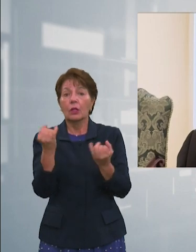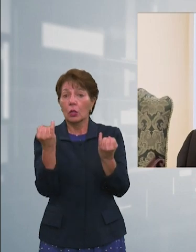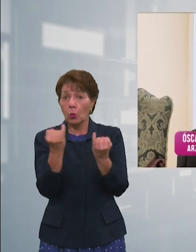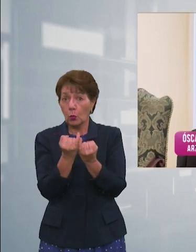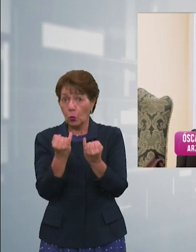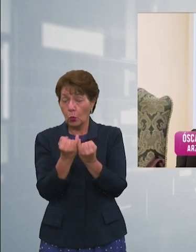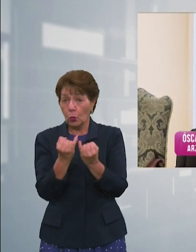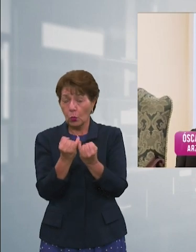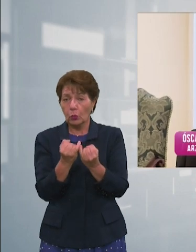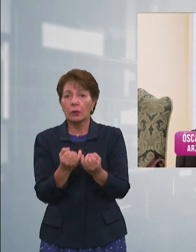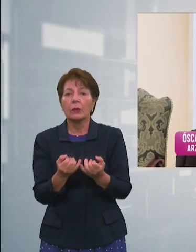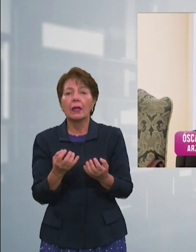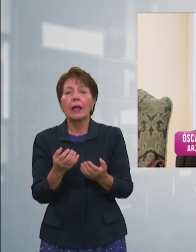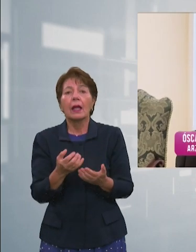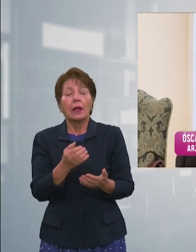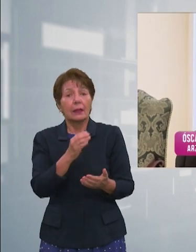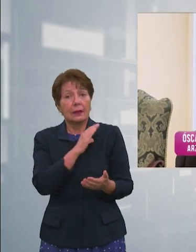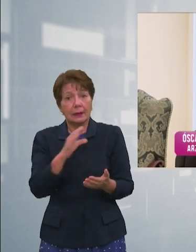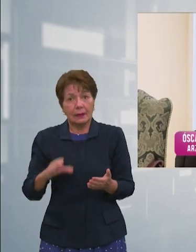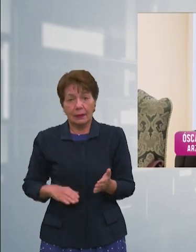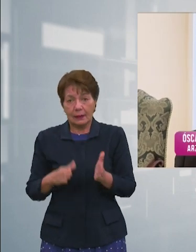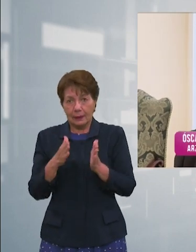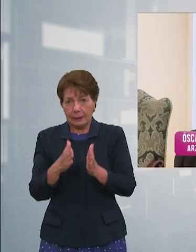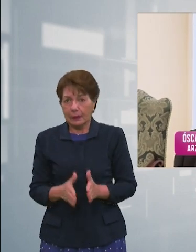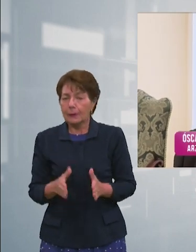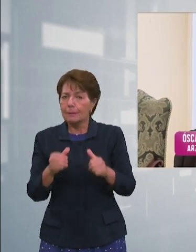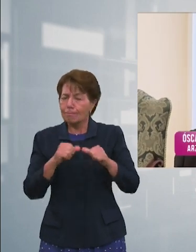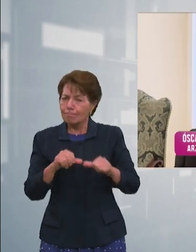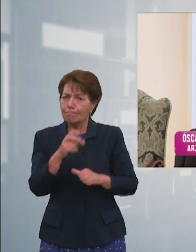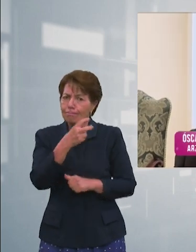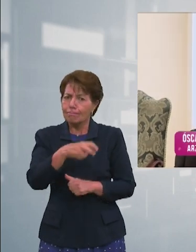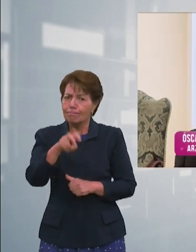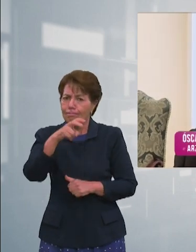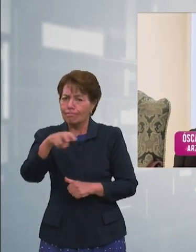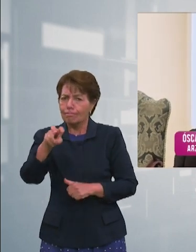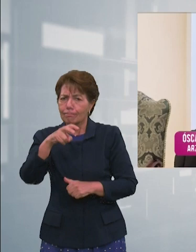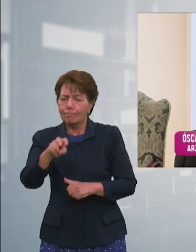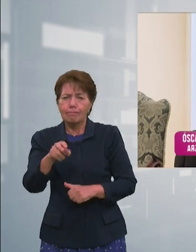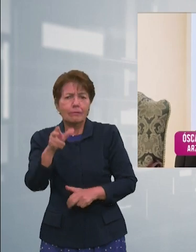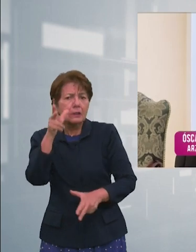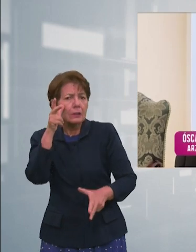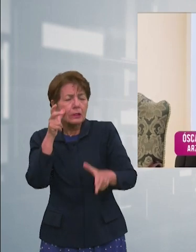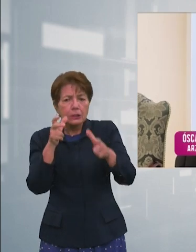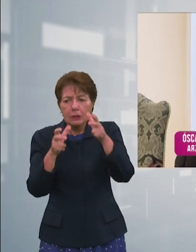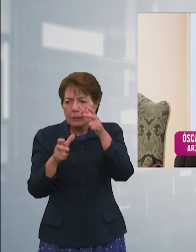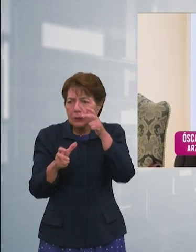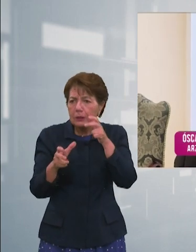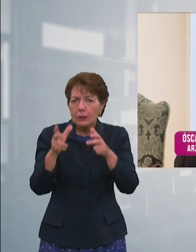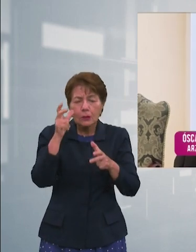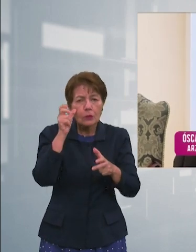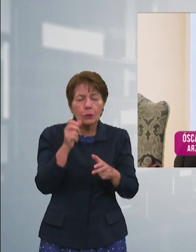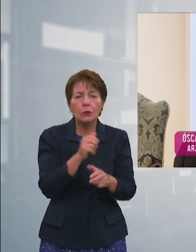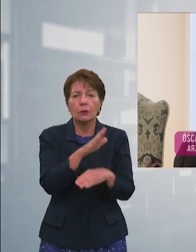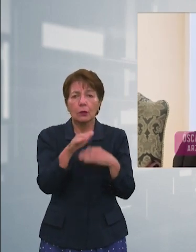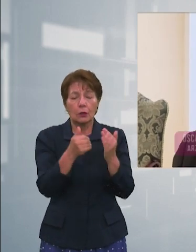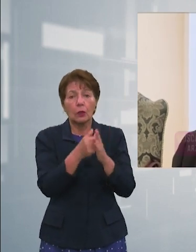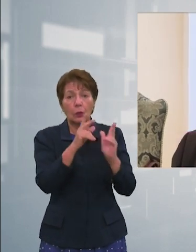de pie, una iglesia que camine y escuchando el grito de los pobres pueda darles verdaderamente